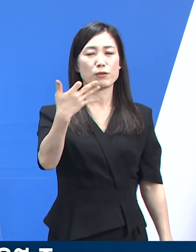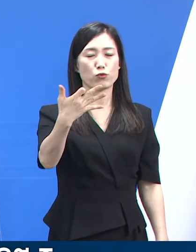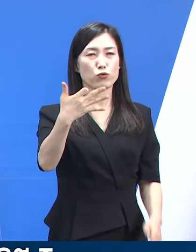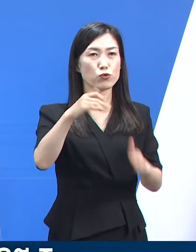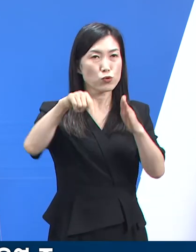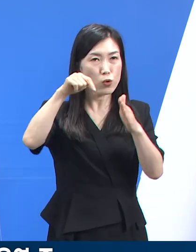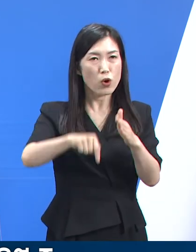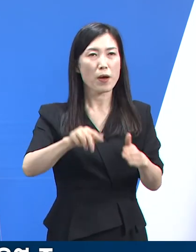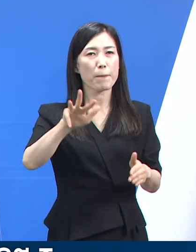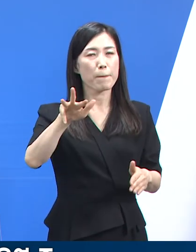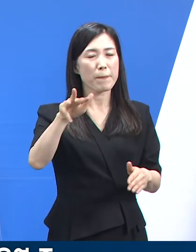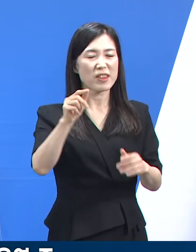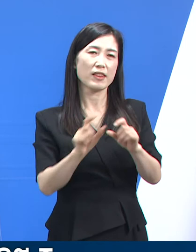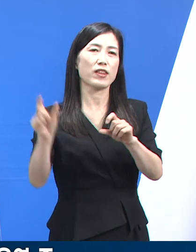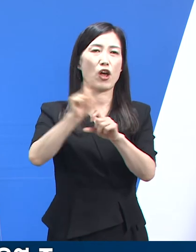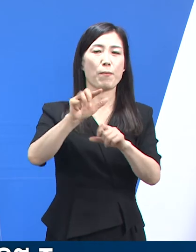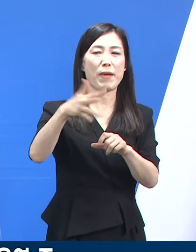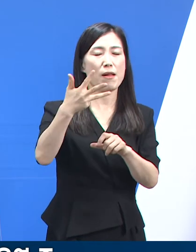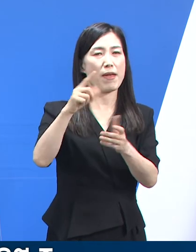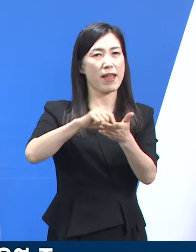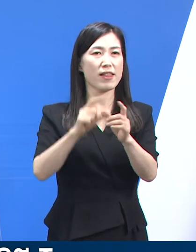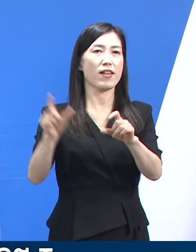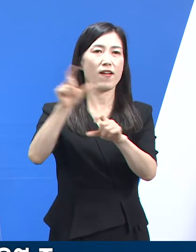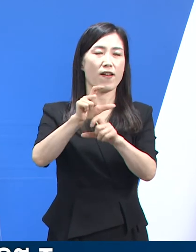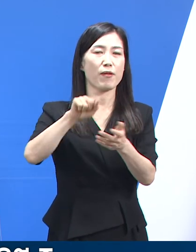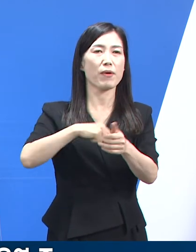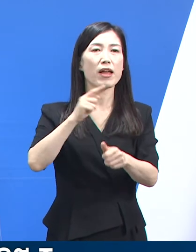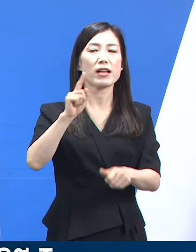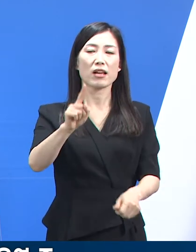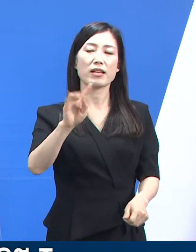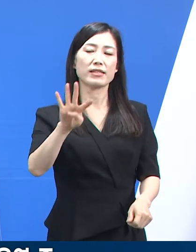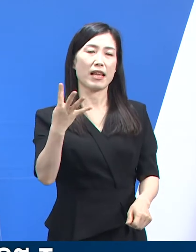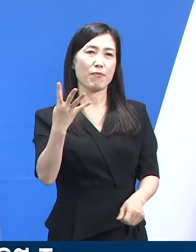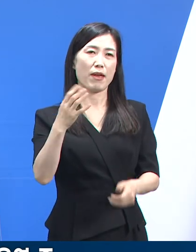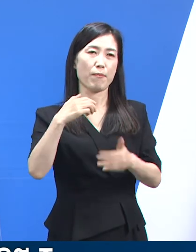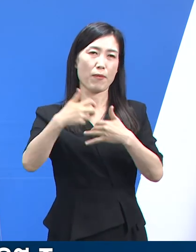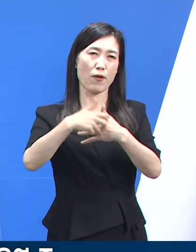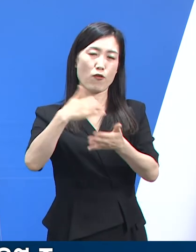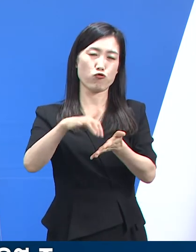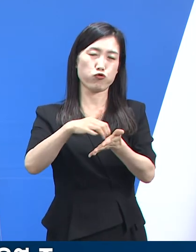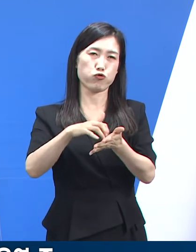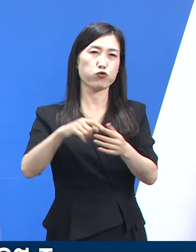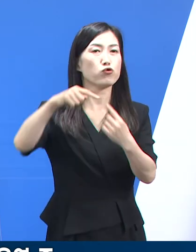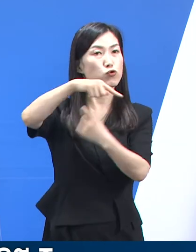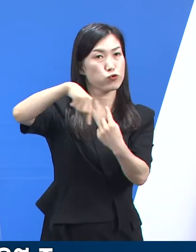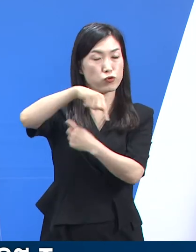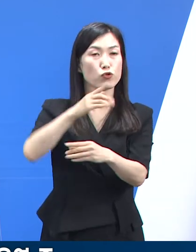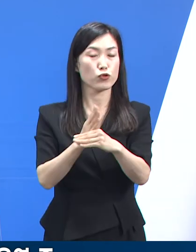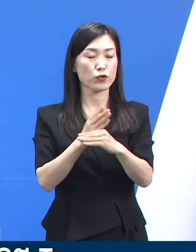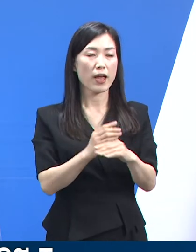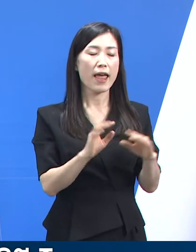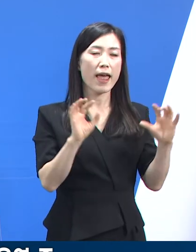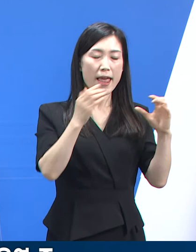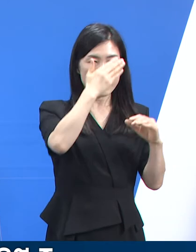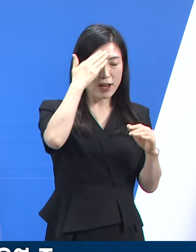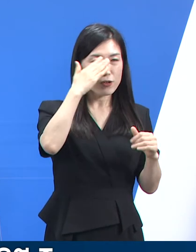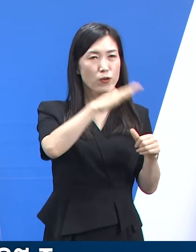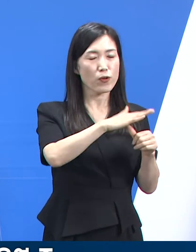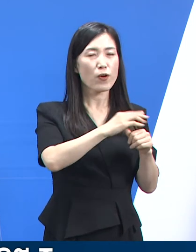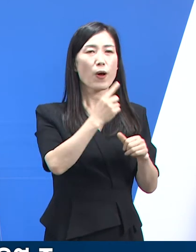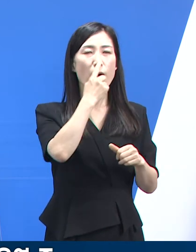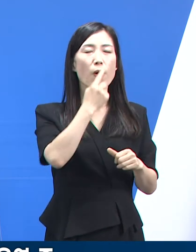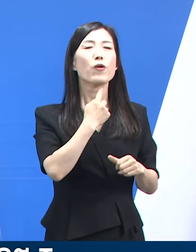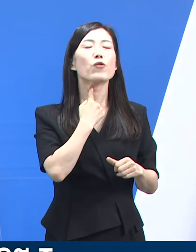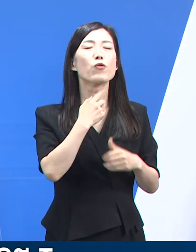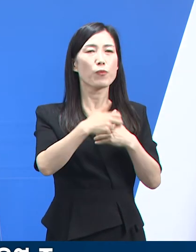807개가 추가되어 총 1426개가 운영 중입니다. 소아청소년과, 이민후과, 뇌과,